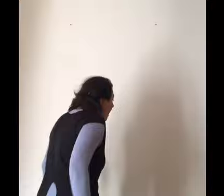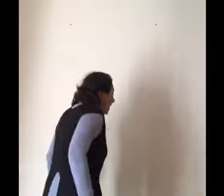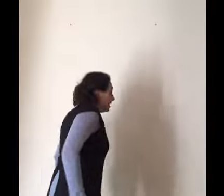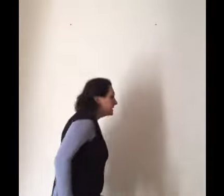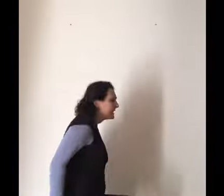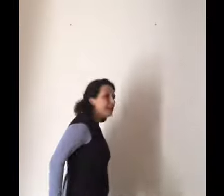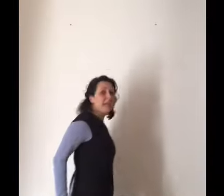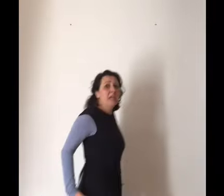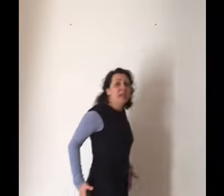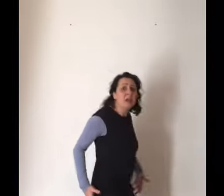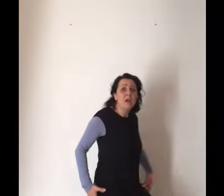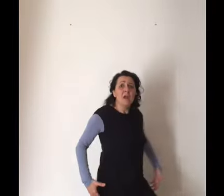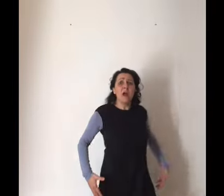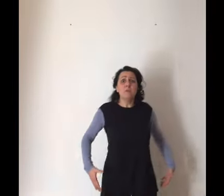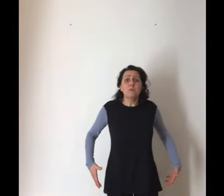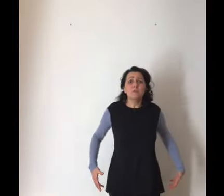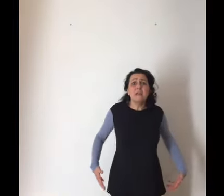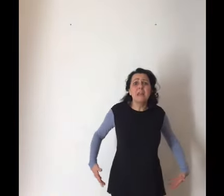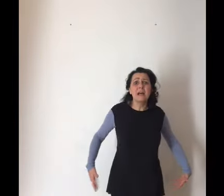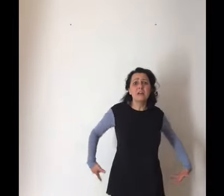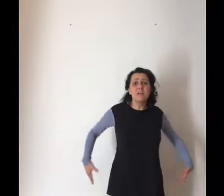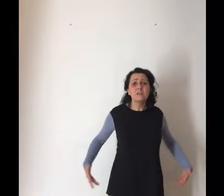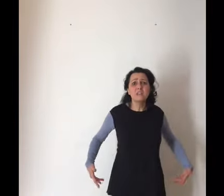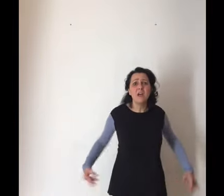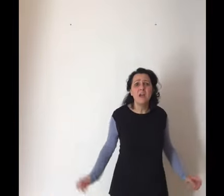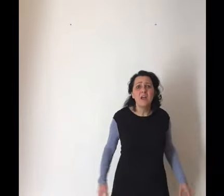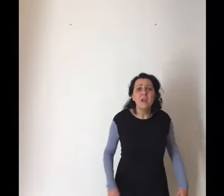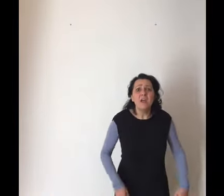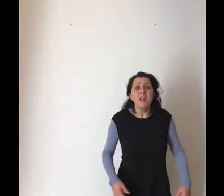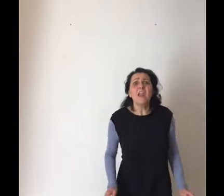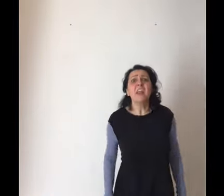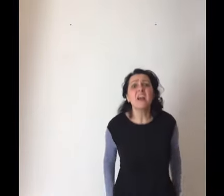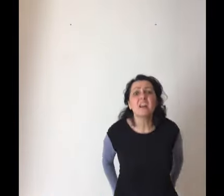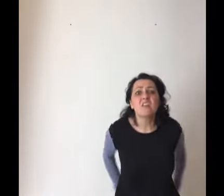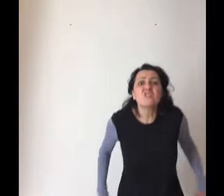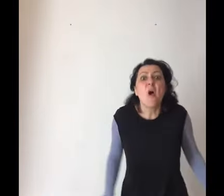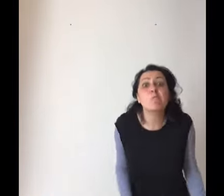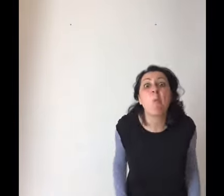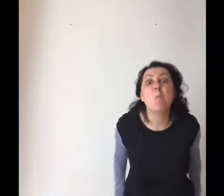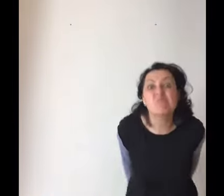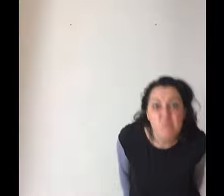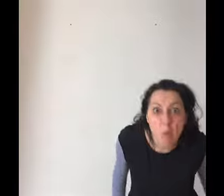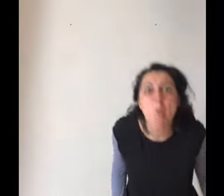salì a bordo della carrozza. E la carrozza...